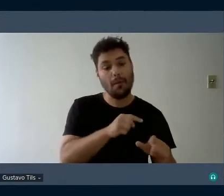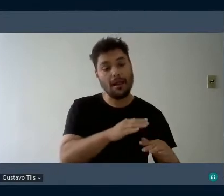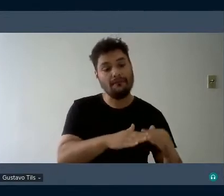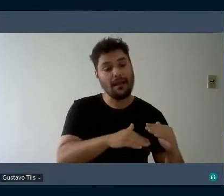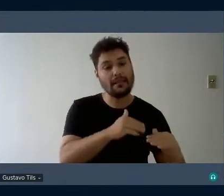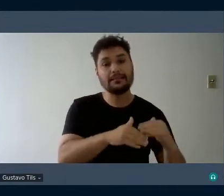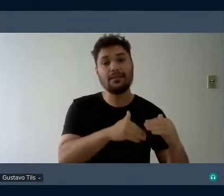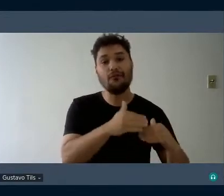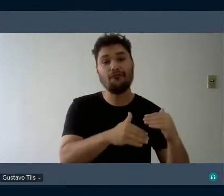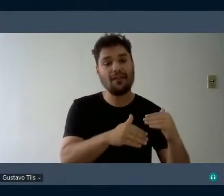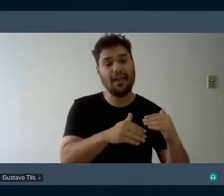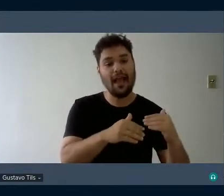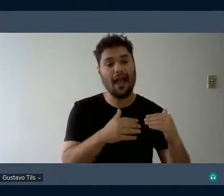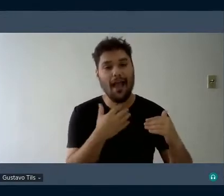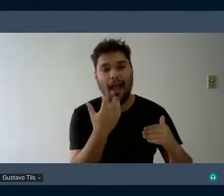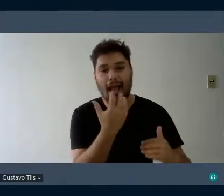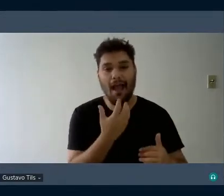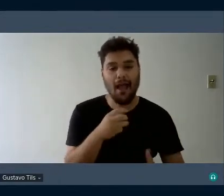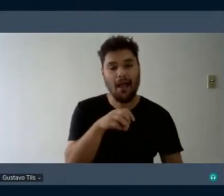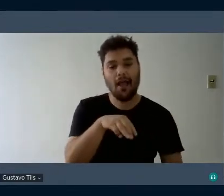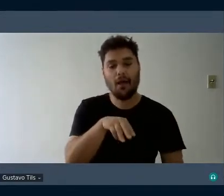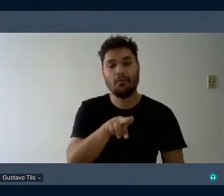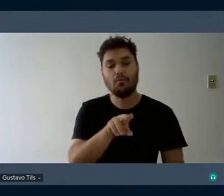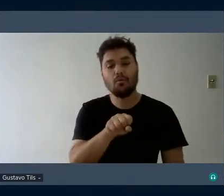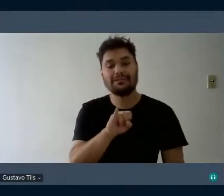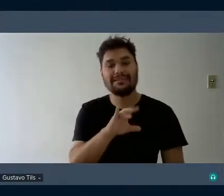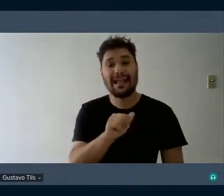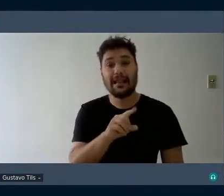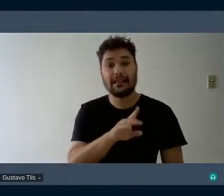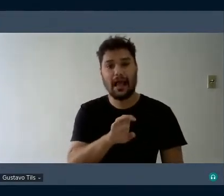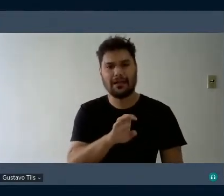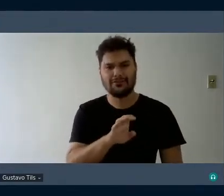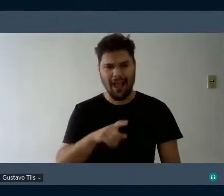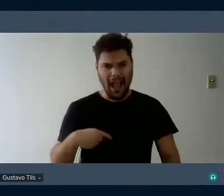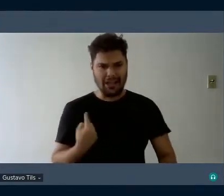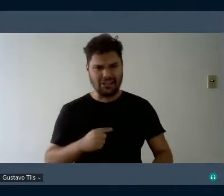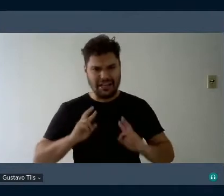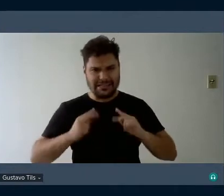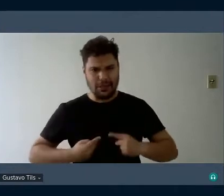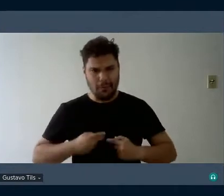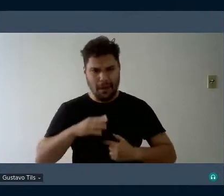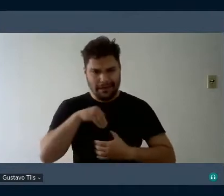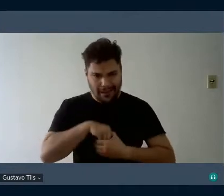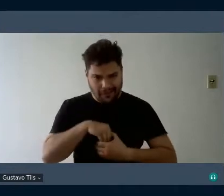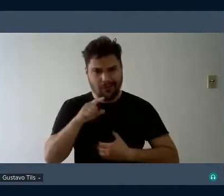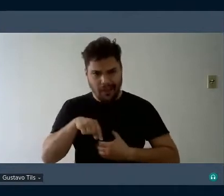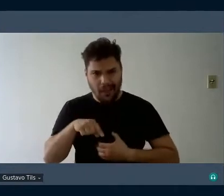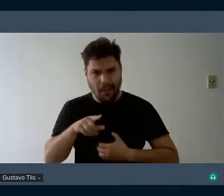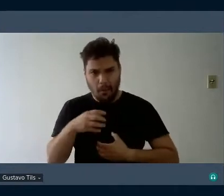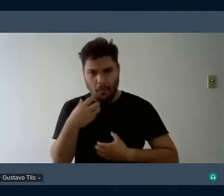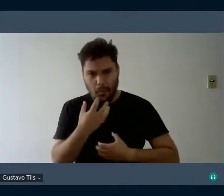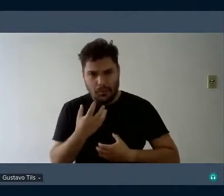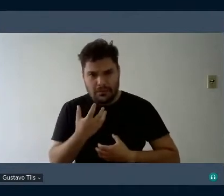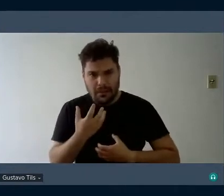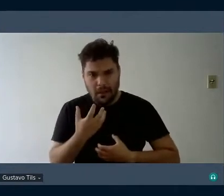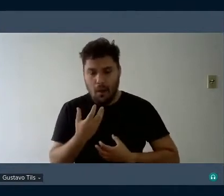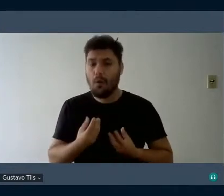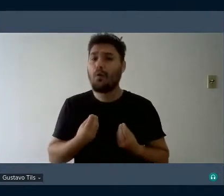de sua musicalidade. Somos seres musicais? em que medida? Em que medida